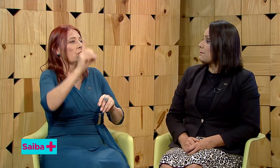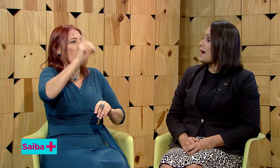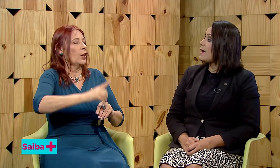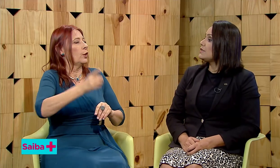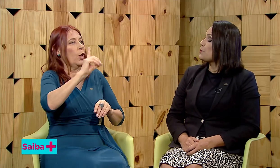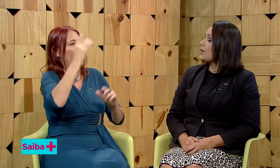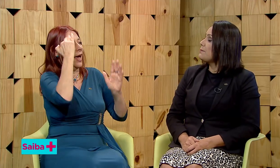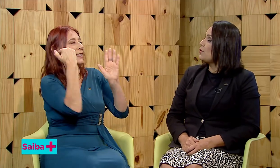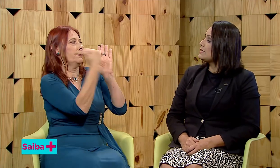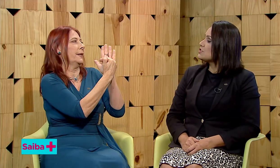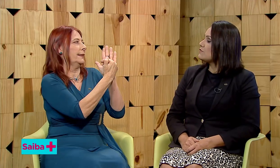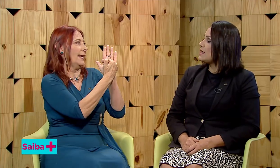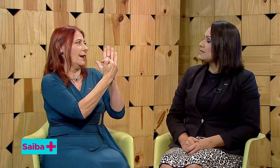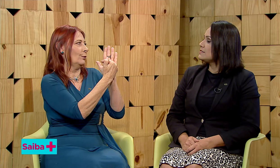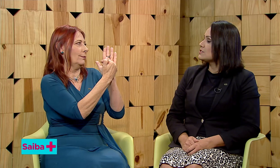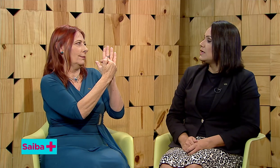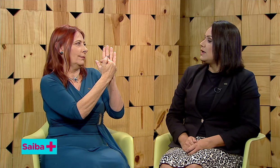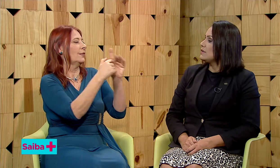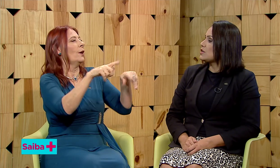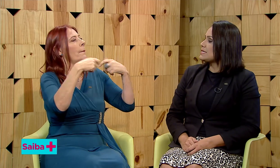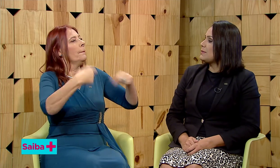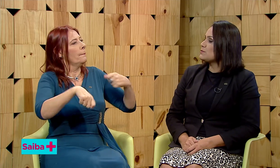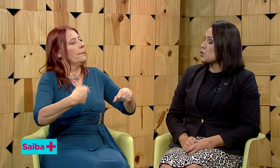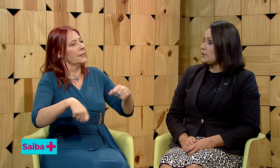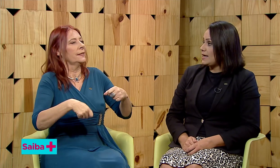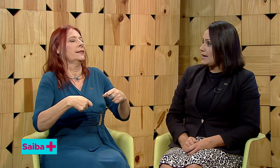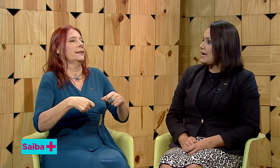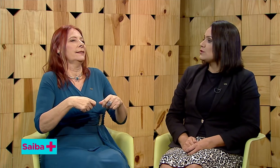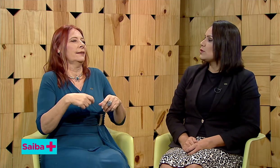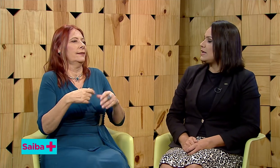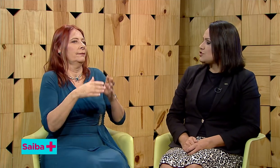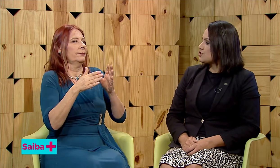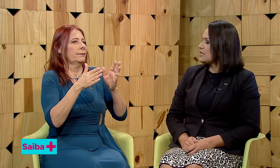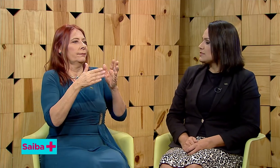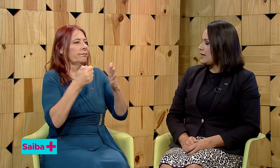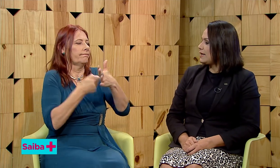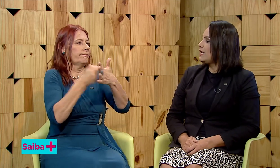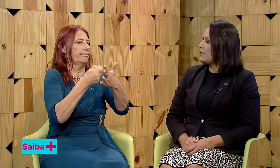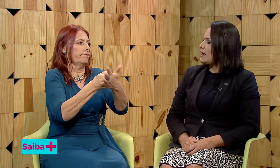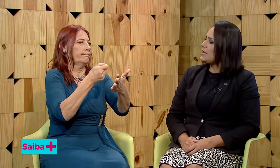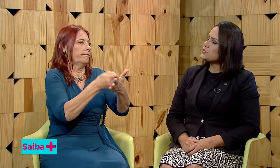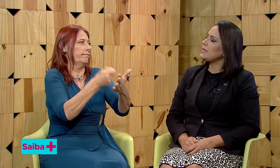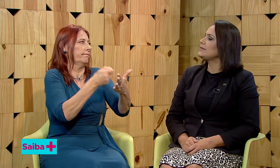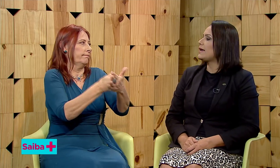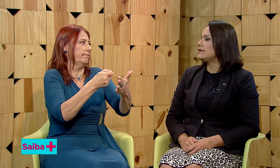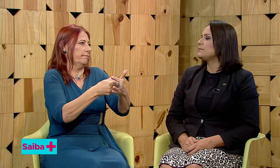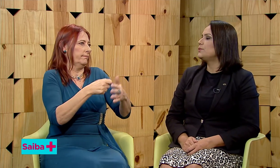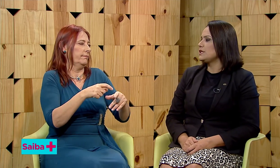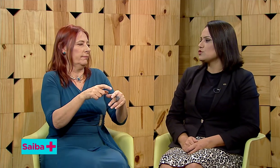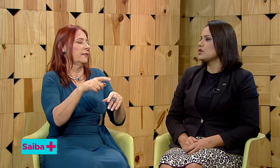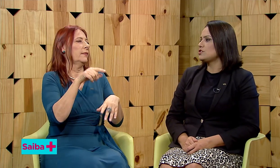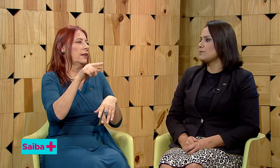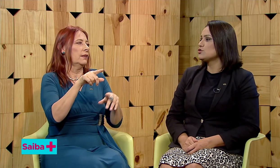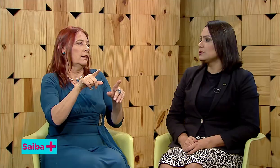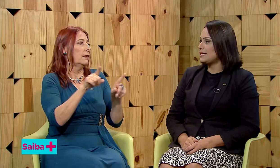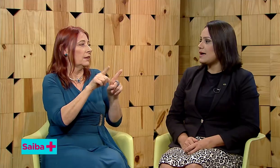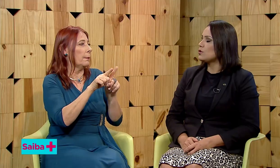Mas, porém, muitas vezes, nós sabemos que o decreto, que a legislação, ela não é respeitada. Por isso, nós temos lutado, a